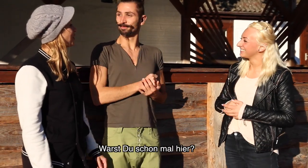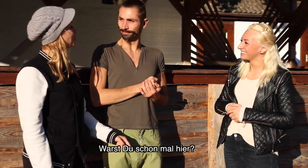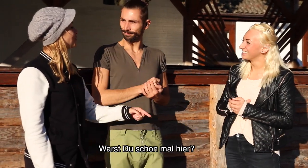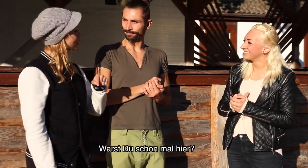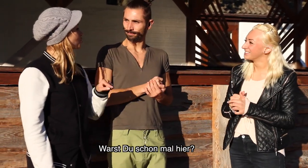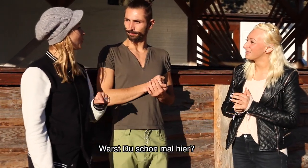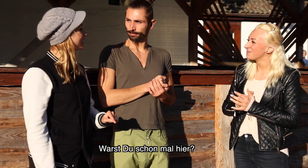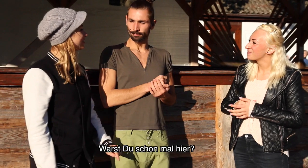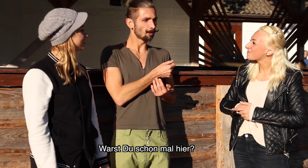Wartest schon mal hier?